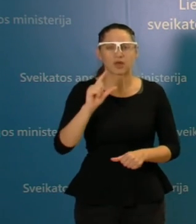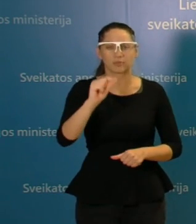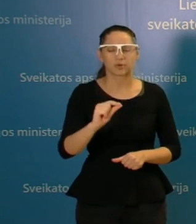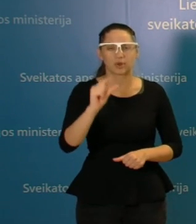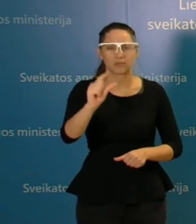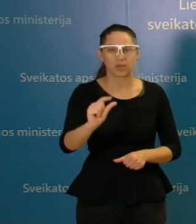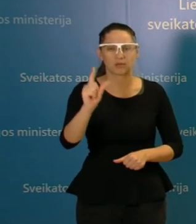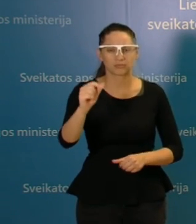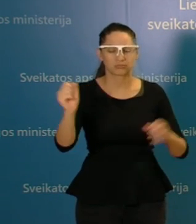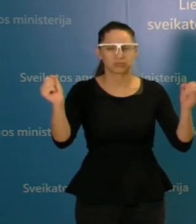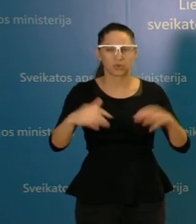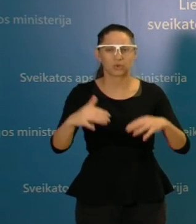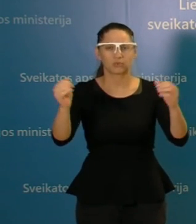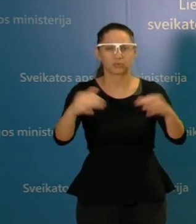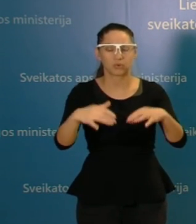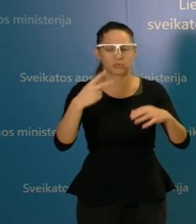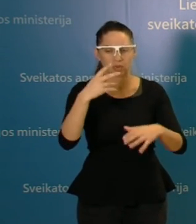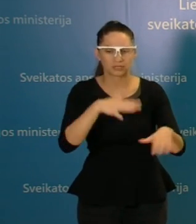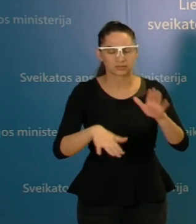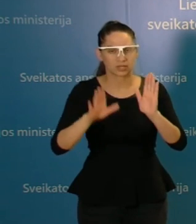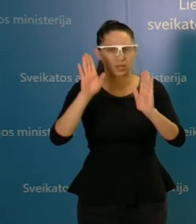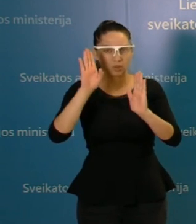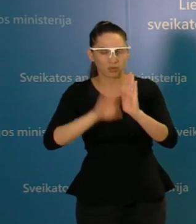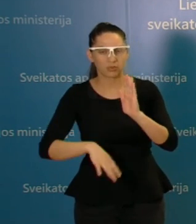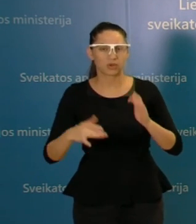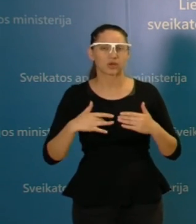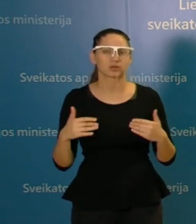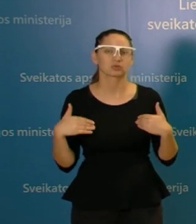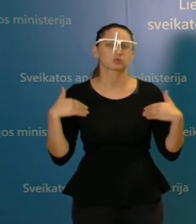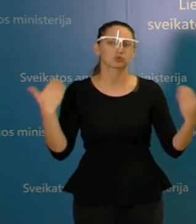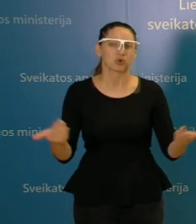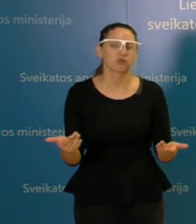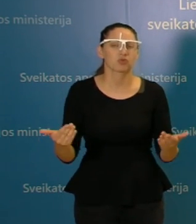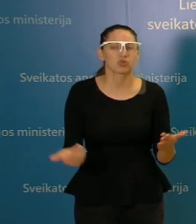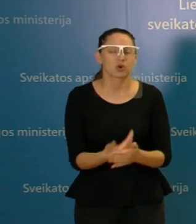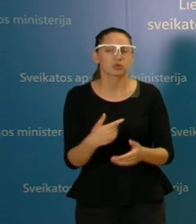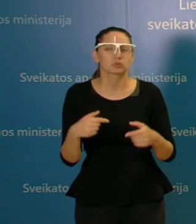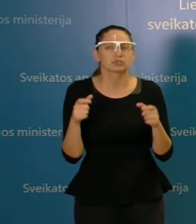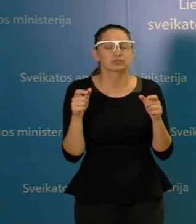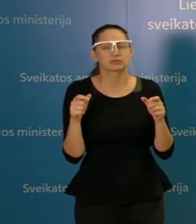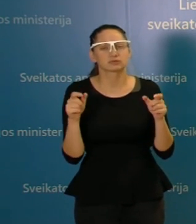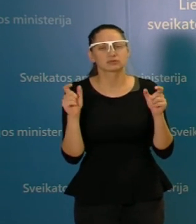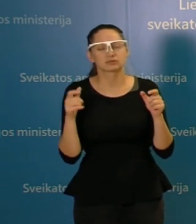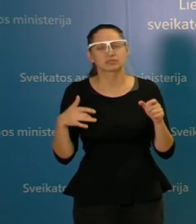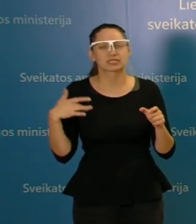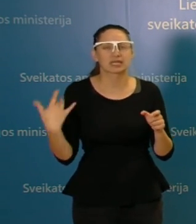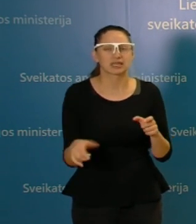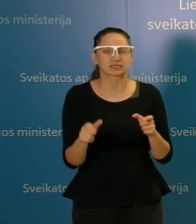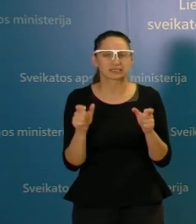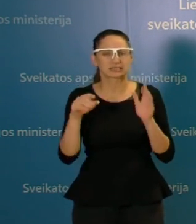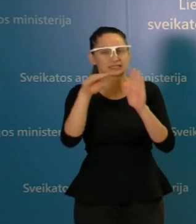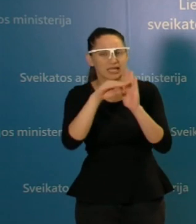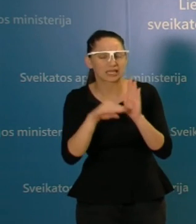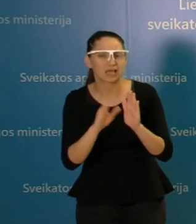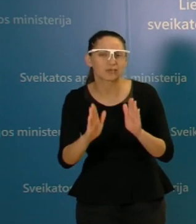situacija, kasdien, kaip ir blogėja, ar siūlysite kažkokiu tai naujų sugrieštinimu įvesti nuo